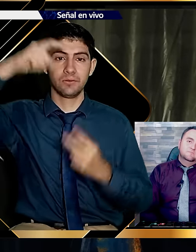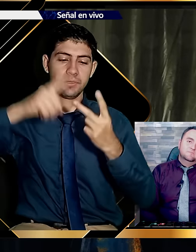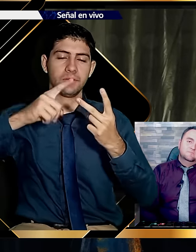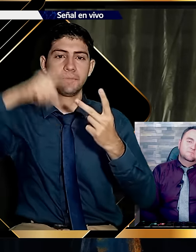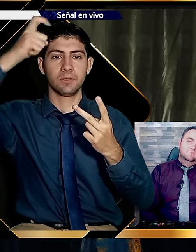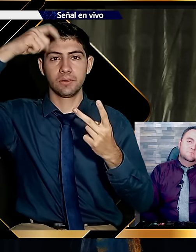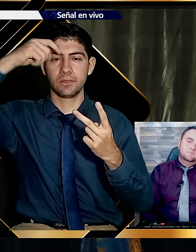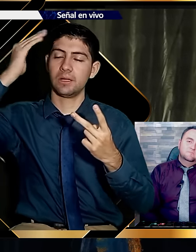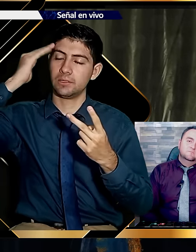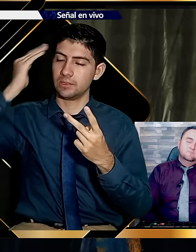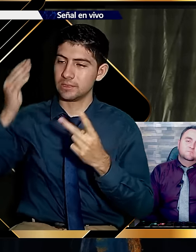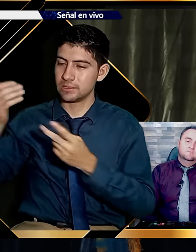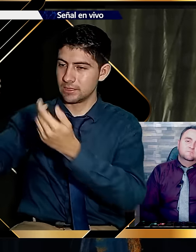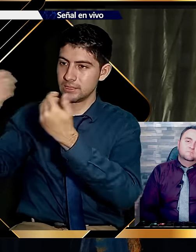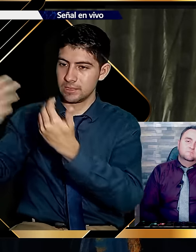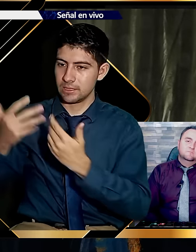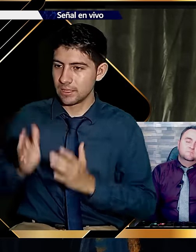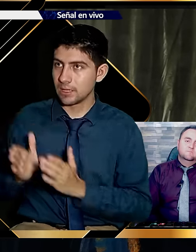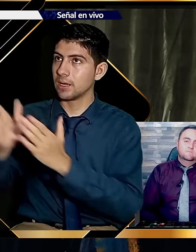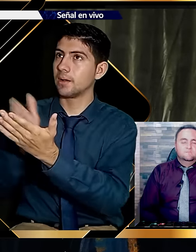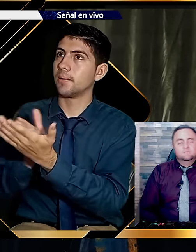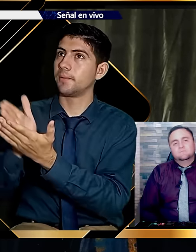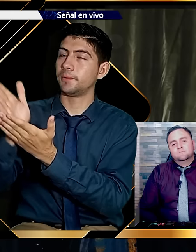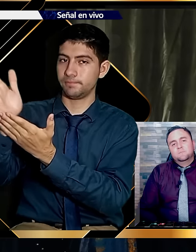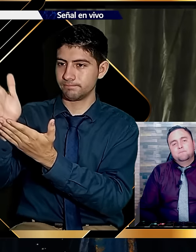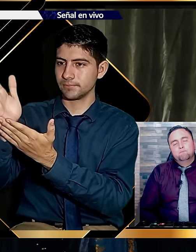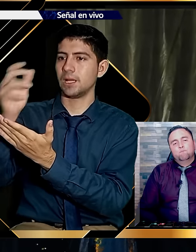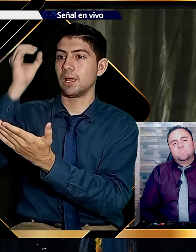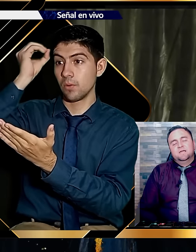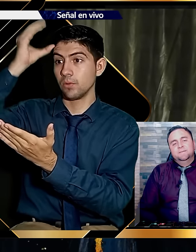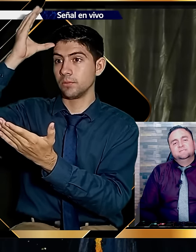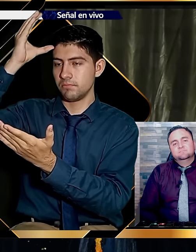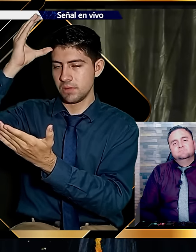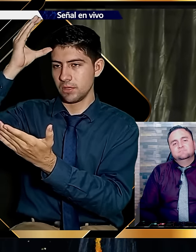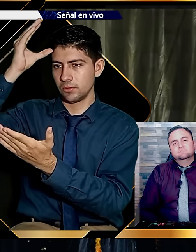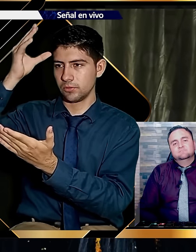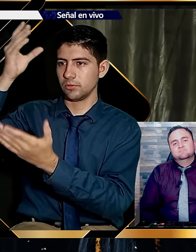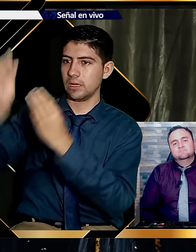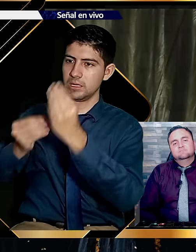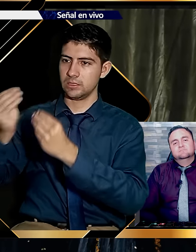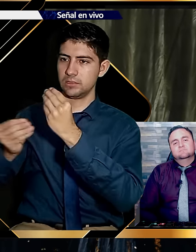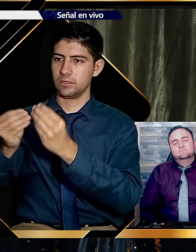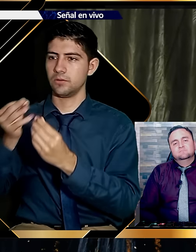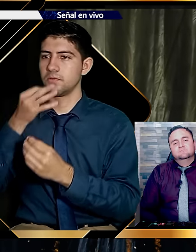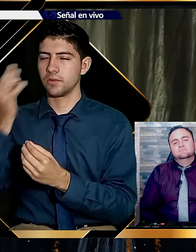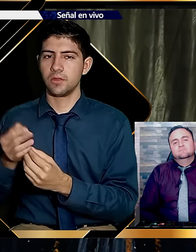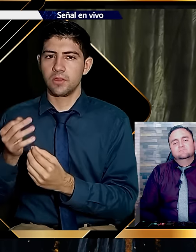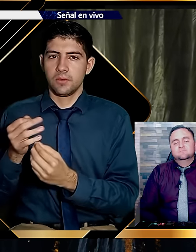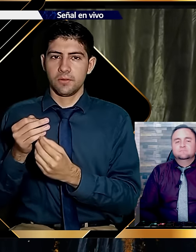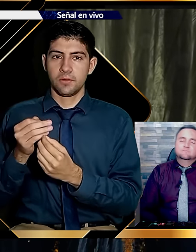Sabiduría. Nos enseña el camino de la obediencia a Dios. Es la facultad que tenemos de aplicar bien el conocimiento.